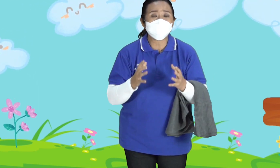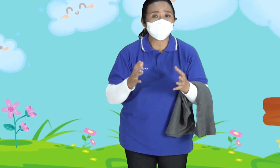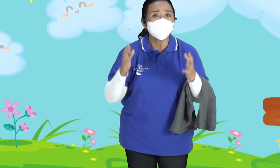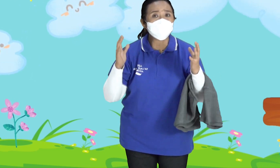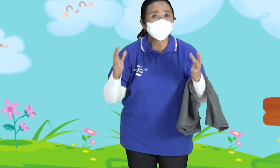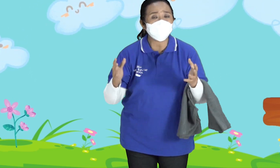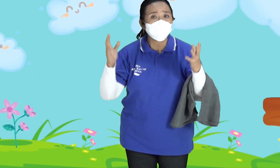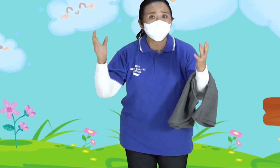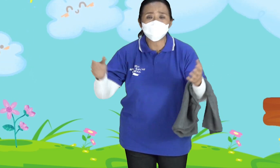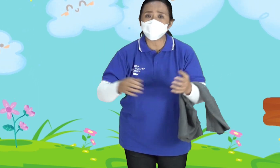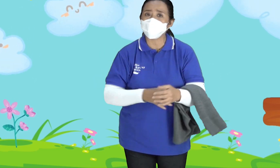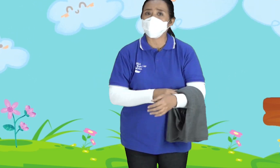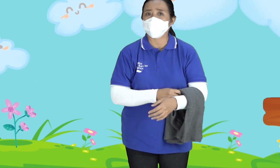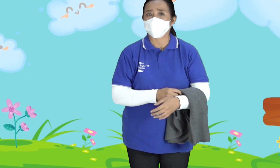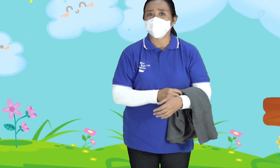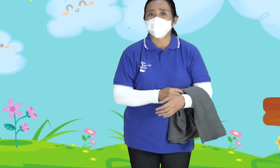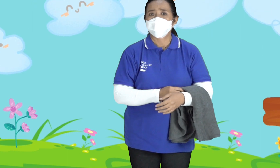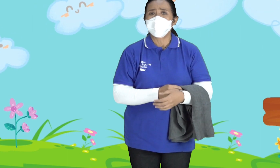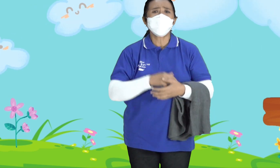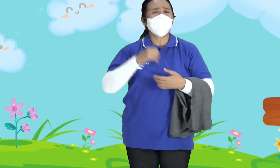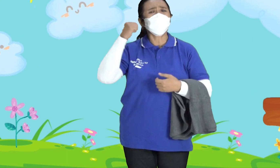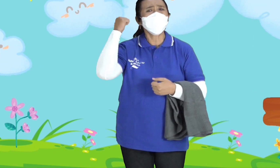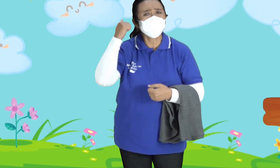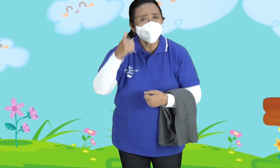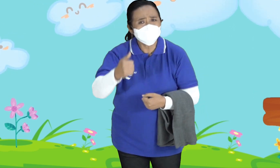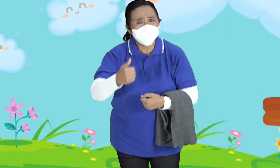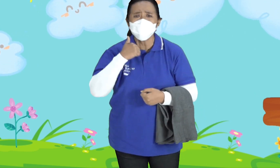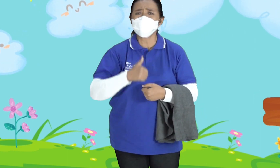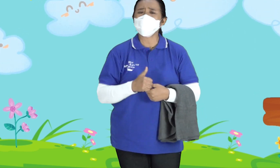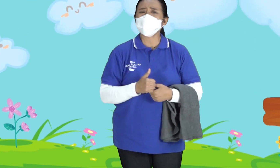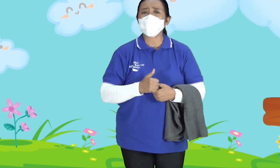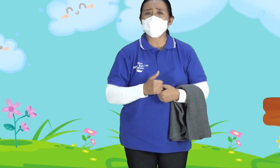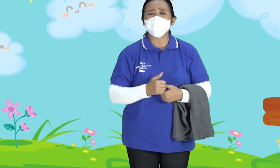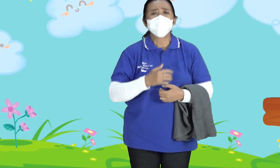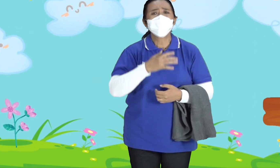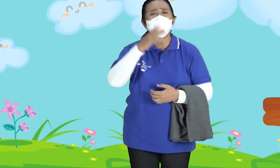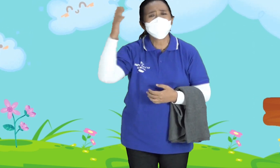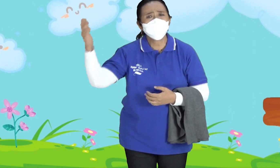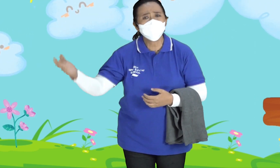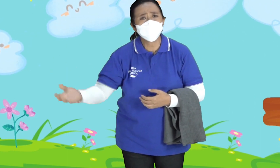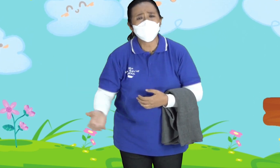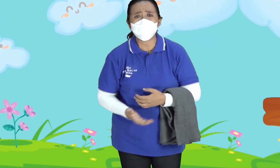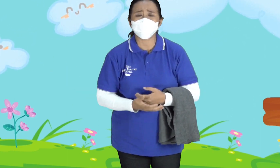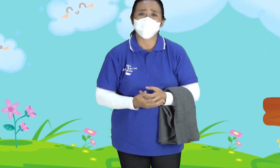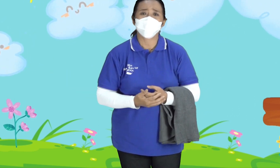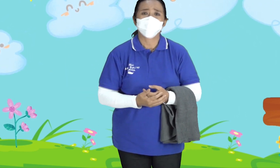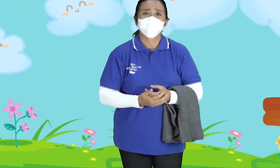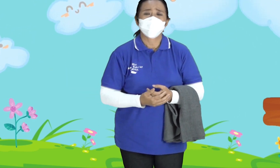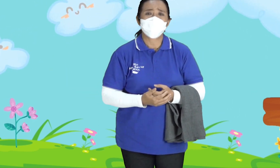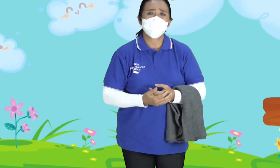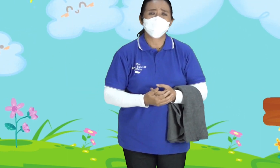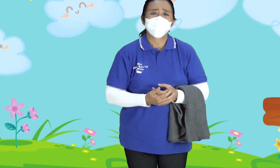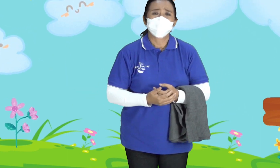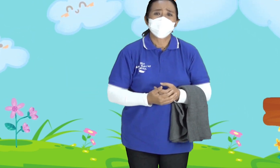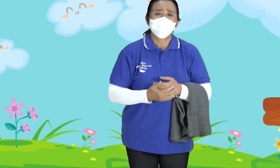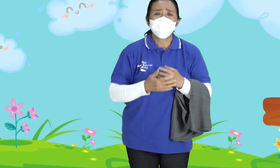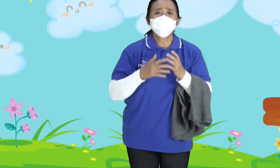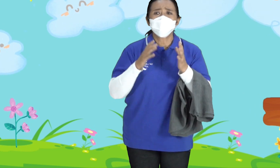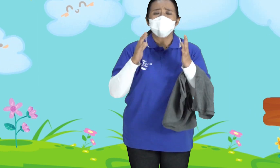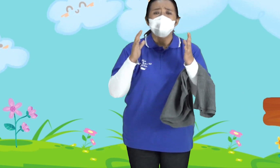Taat dan setia Mengikut Tuhan Bahkan dia dengan Sangat setia Melayani Tuhan Ya